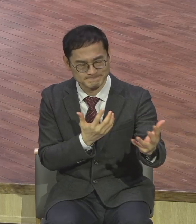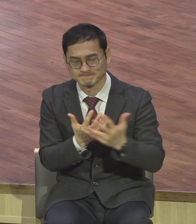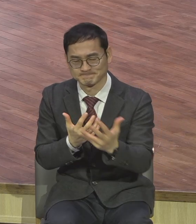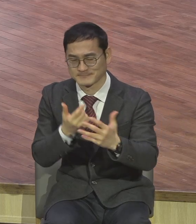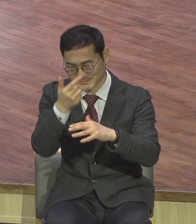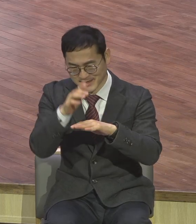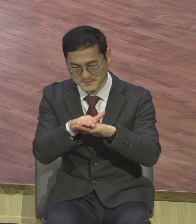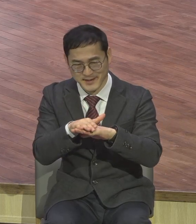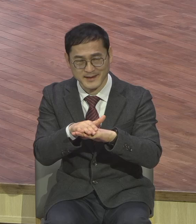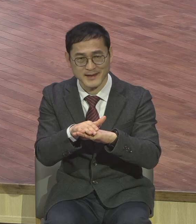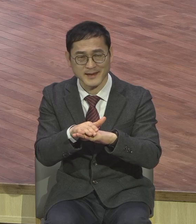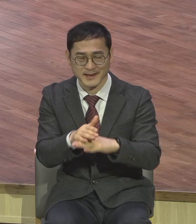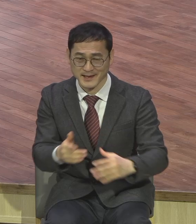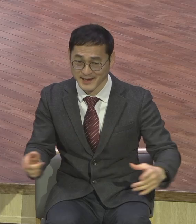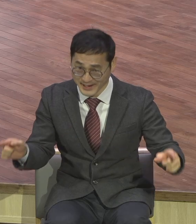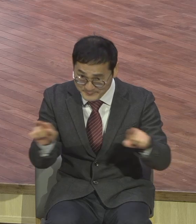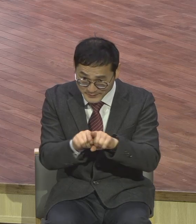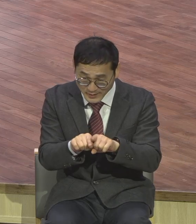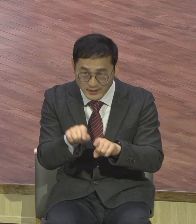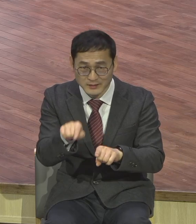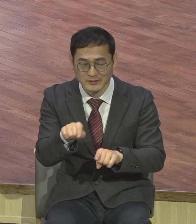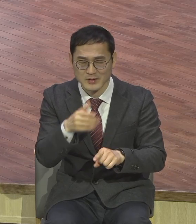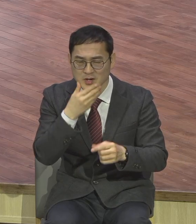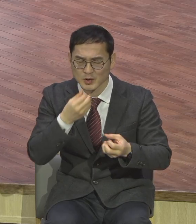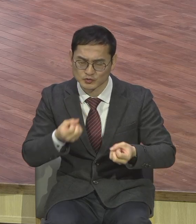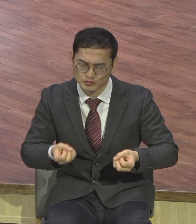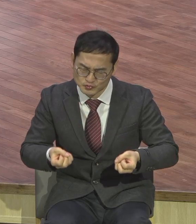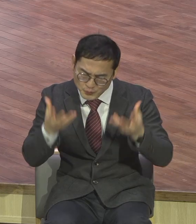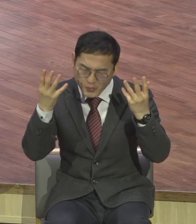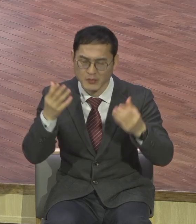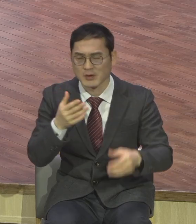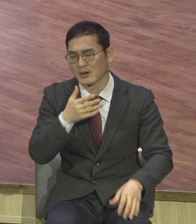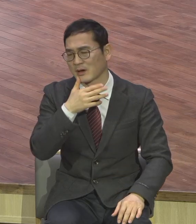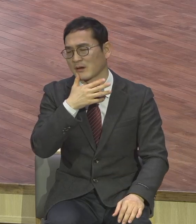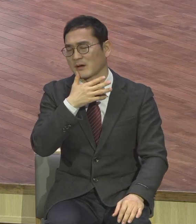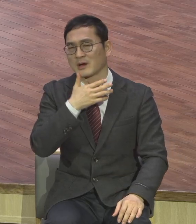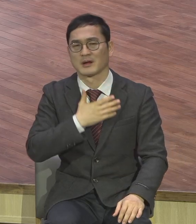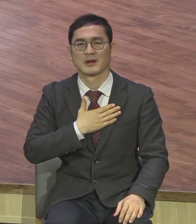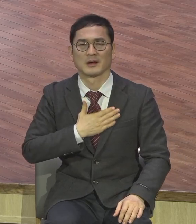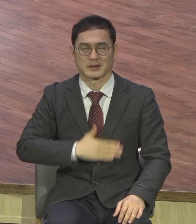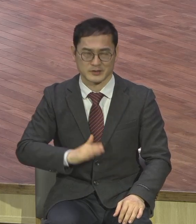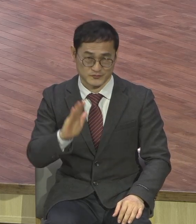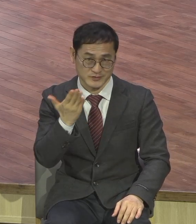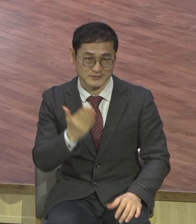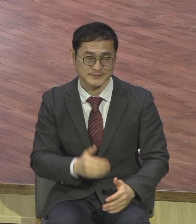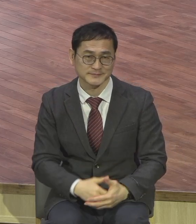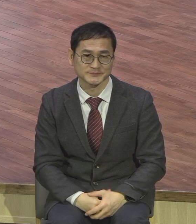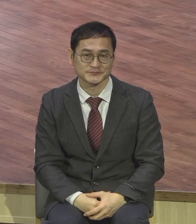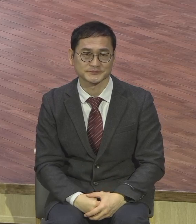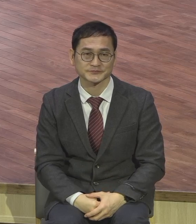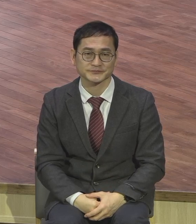큰 축복이었는지 우리가 다시금 돌아보게 하는 한 해였습니다